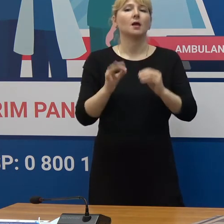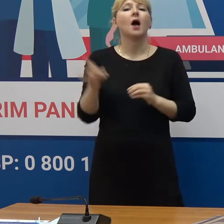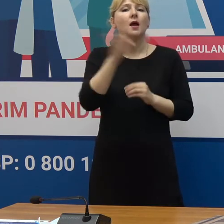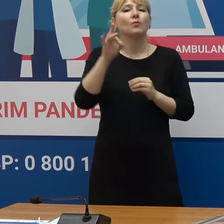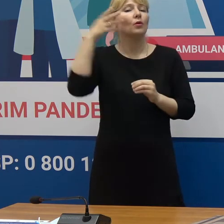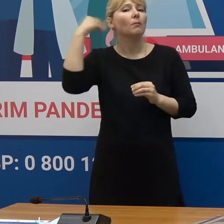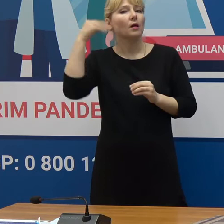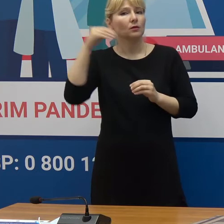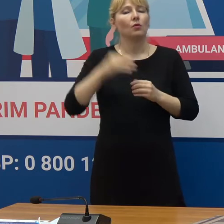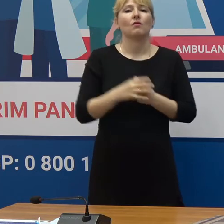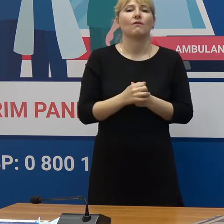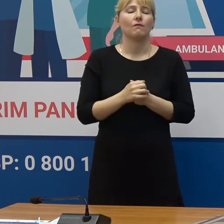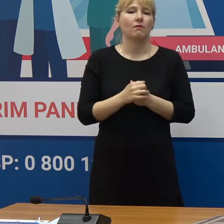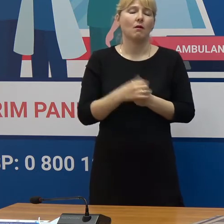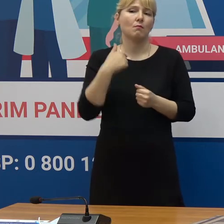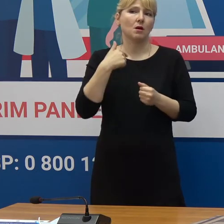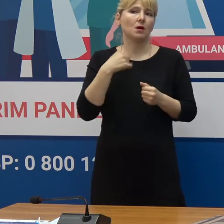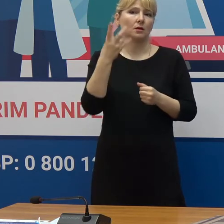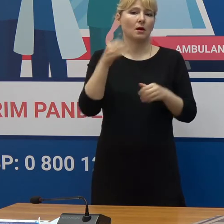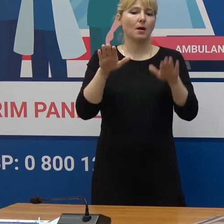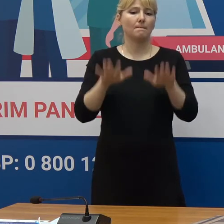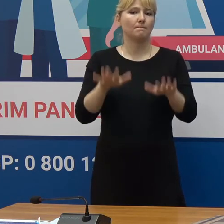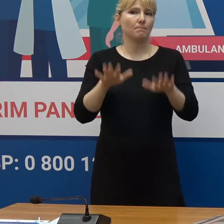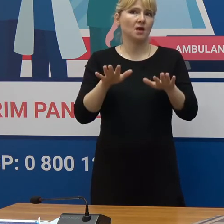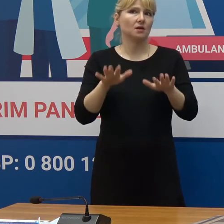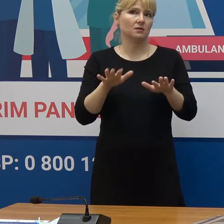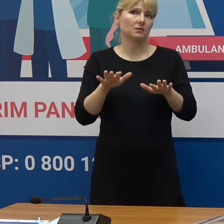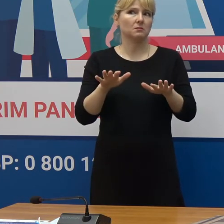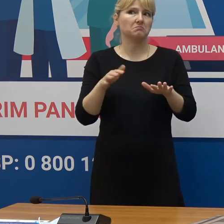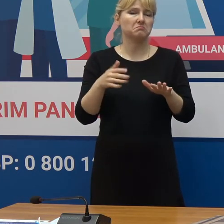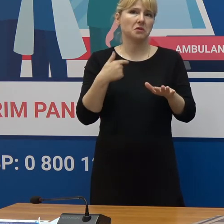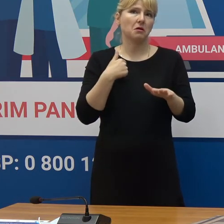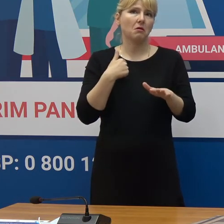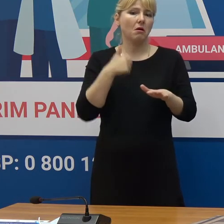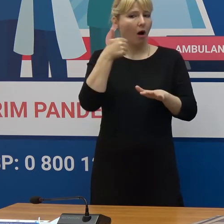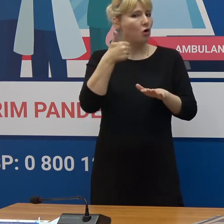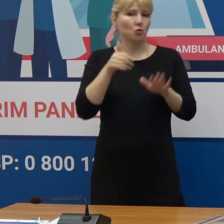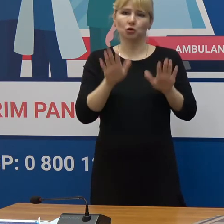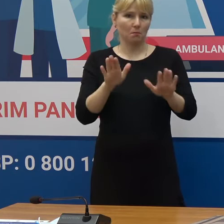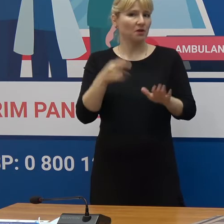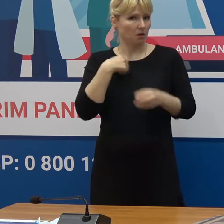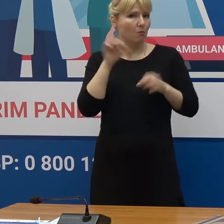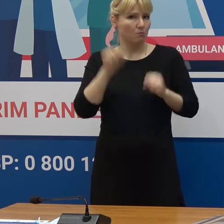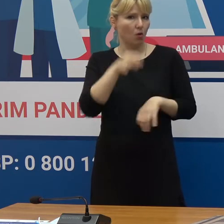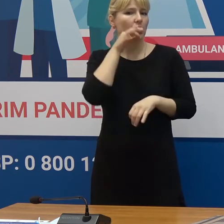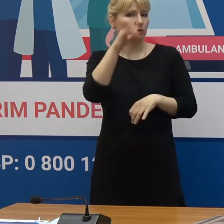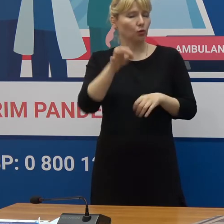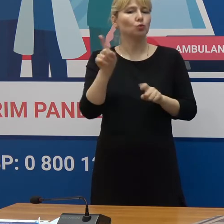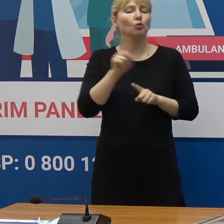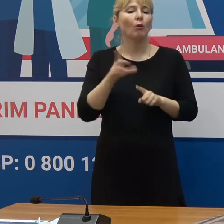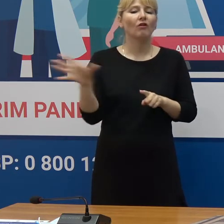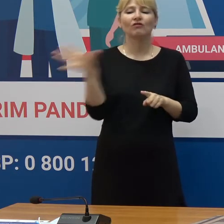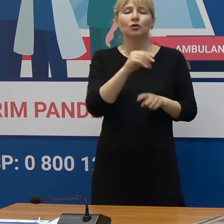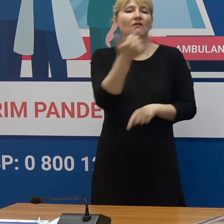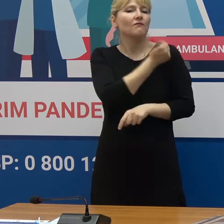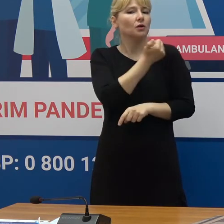Moldova se plasează aș fi zis într-un loc destul de bun ce ține de rata vaccinării cu